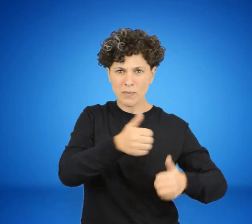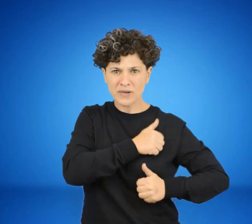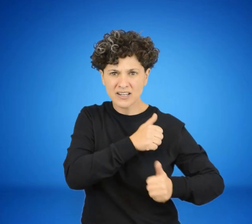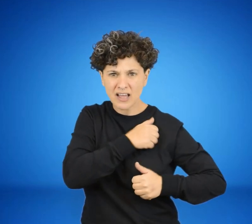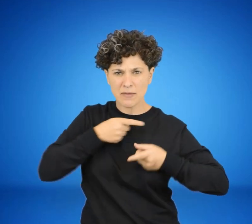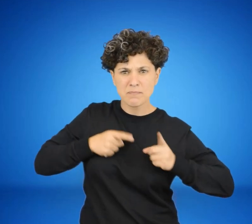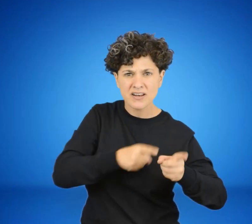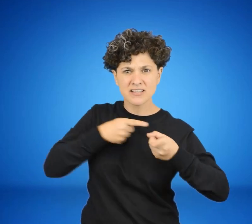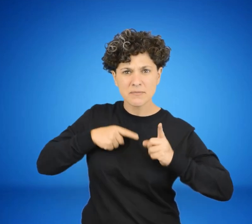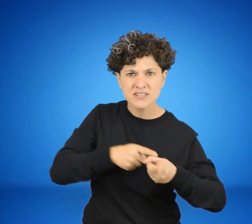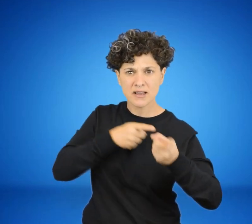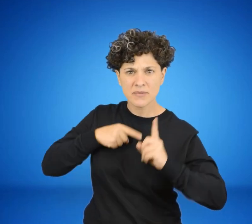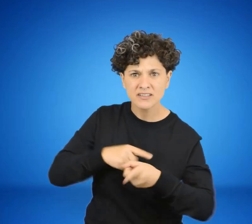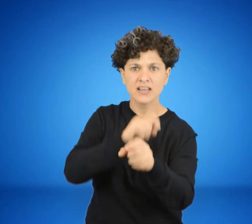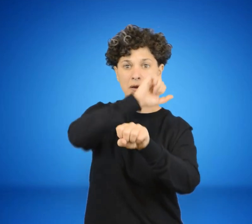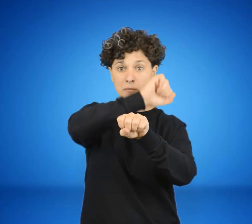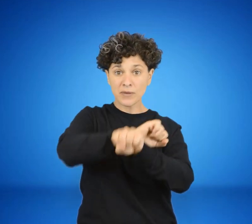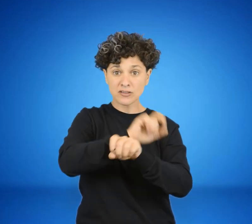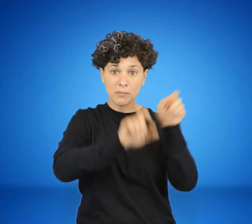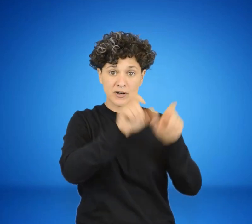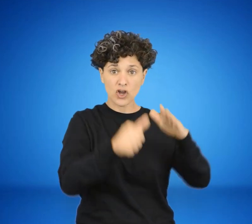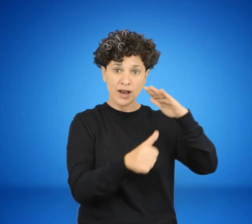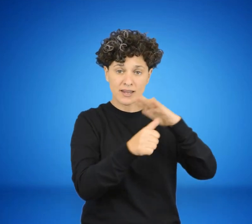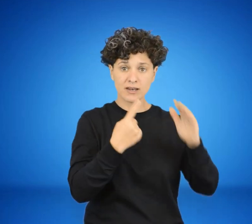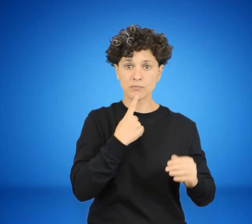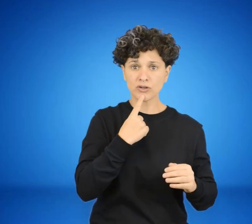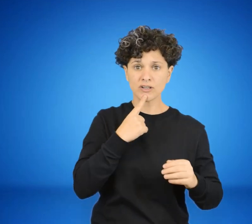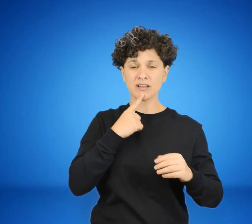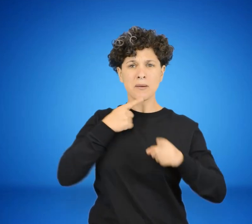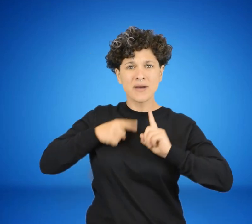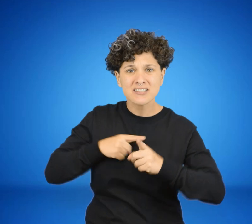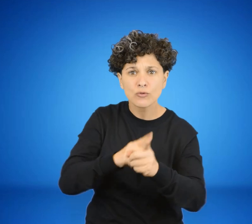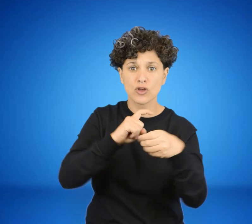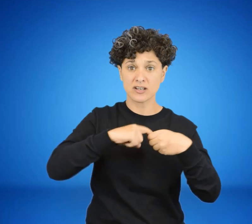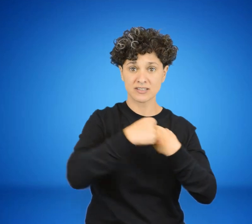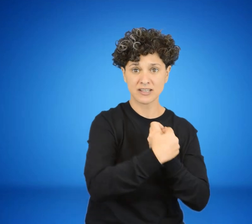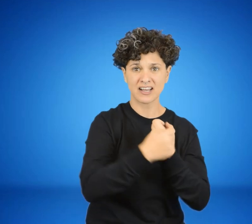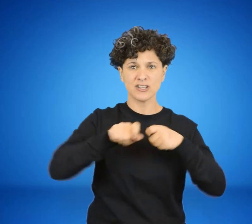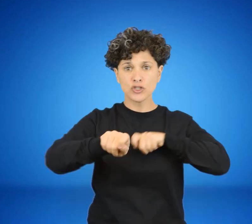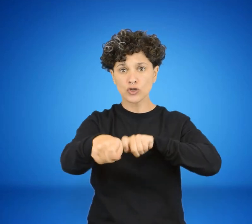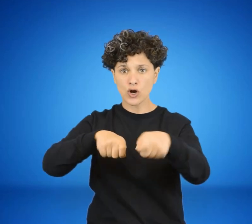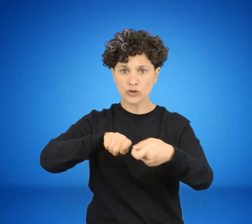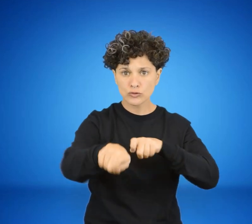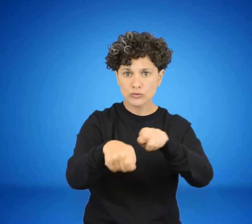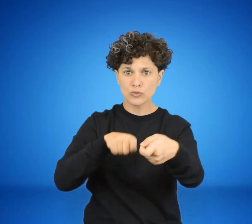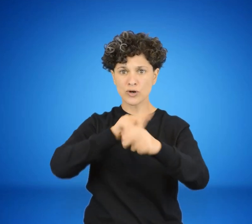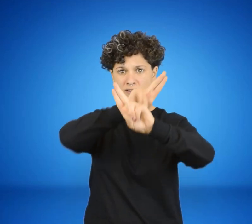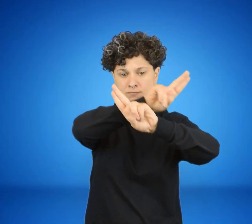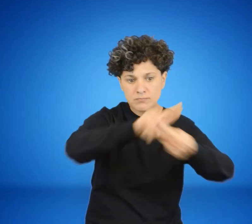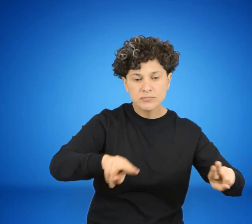existencia de escuadrones de la muerte, presos políticos, persecución sindical, tortura, censura a